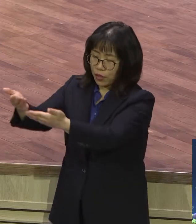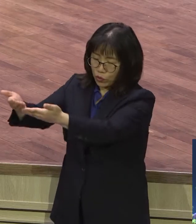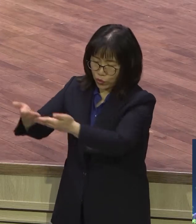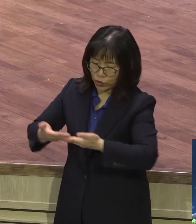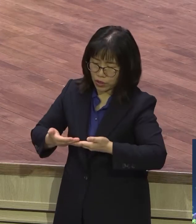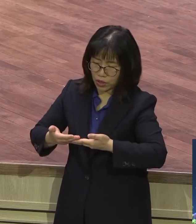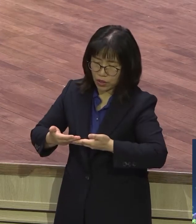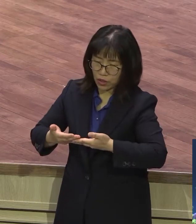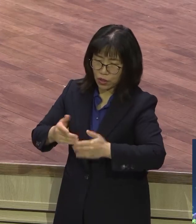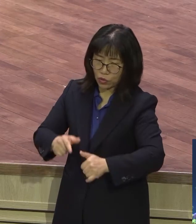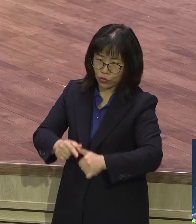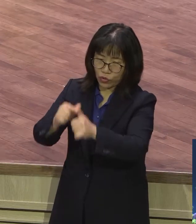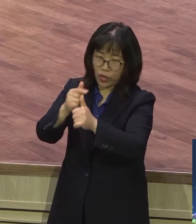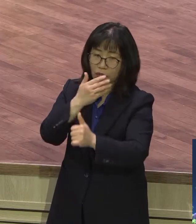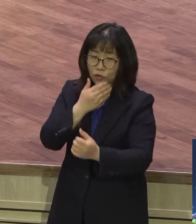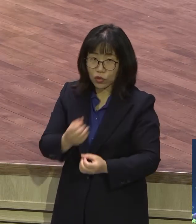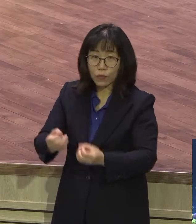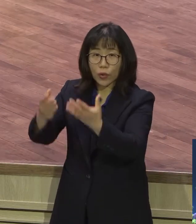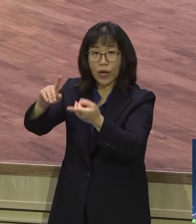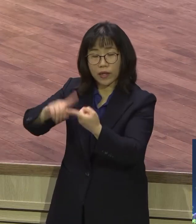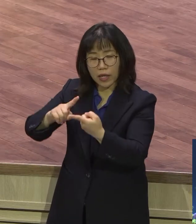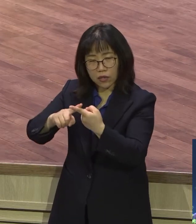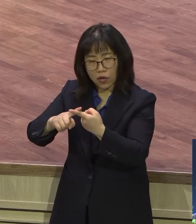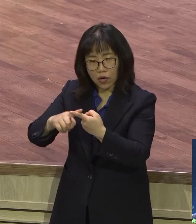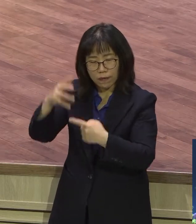놓치지 말고 그 속에서 살아라. 순수하게